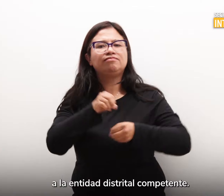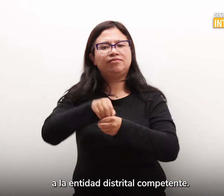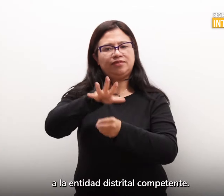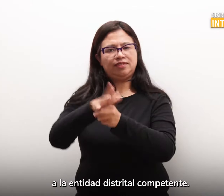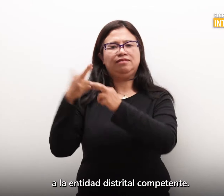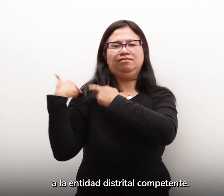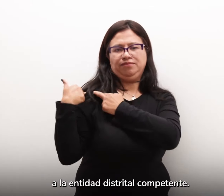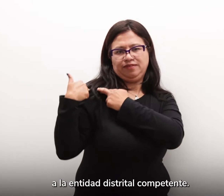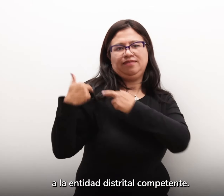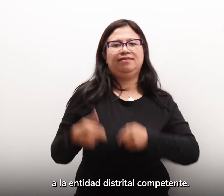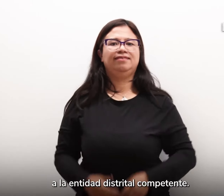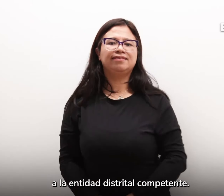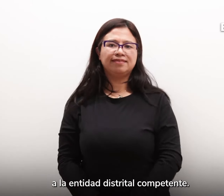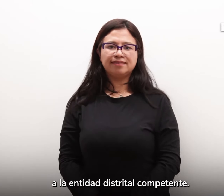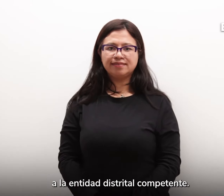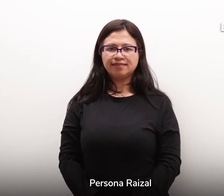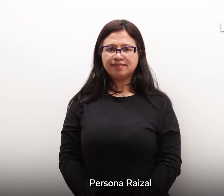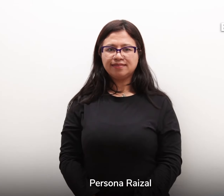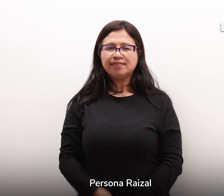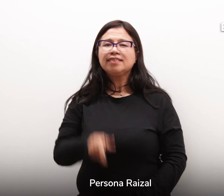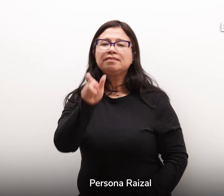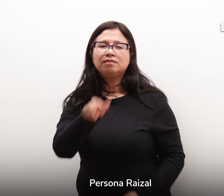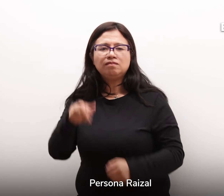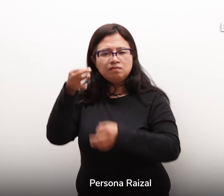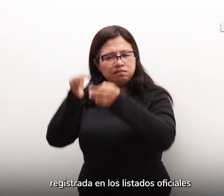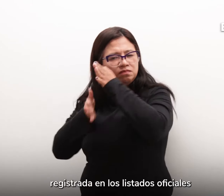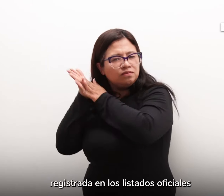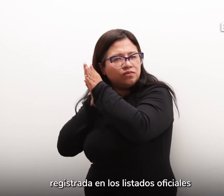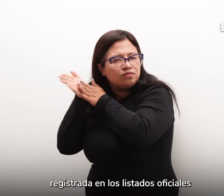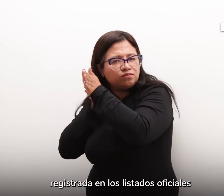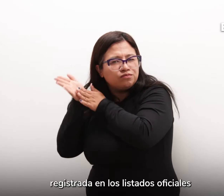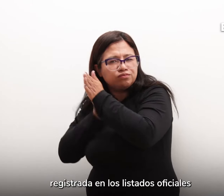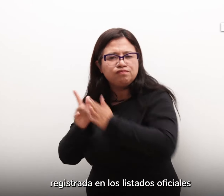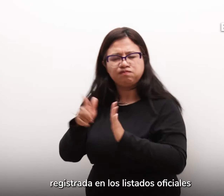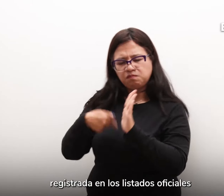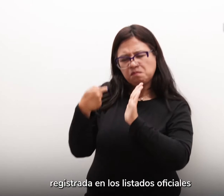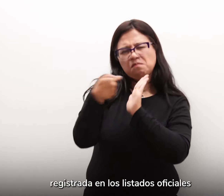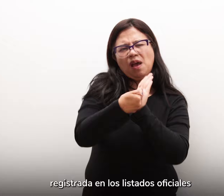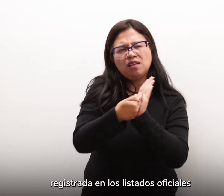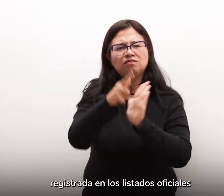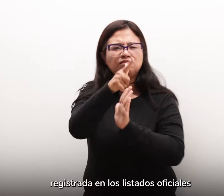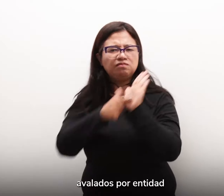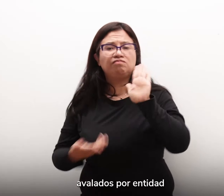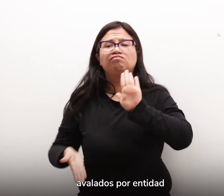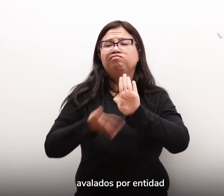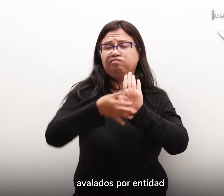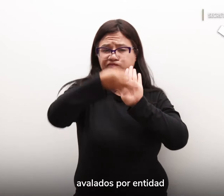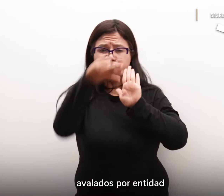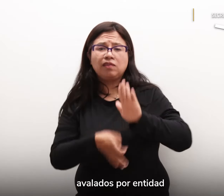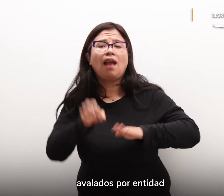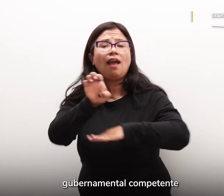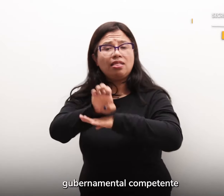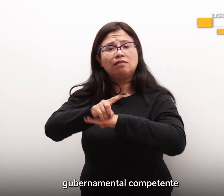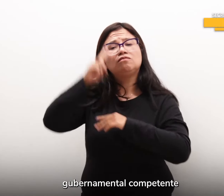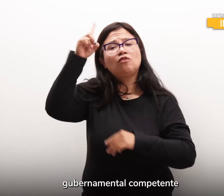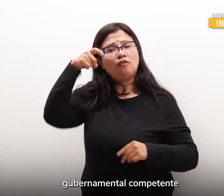competente Persona reizal, registrada en los listados oficiales avalados por la entidad gubernamental